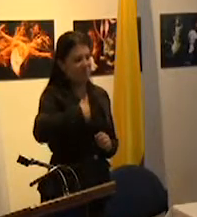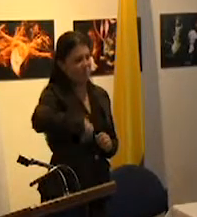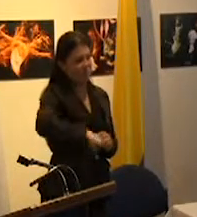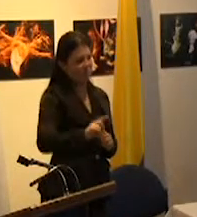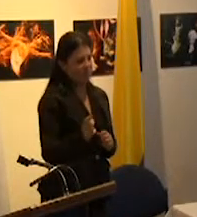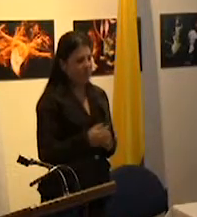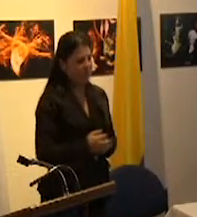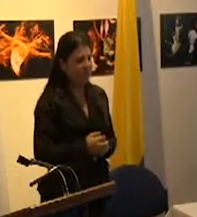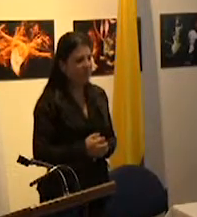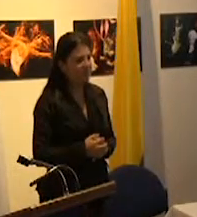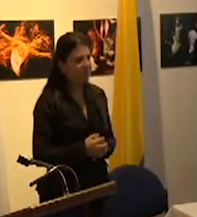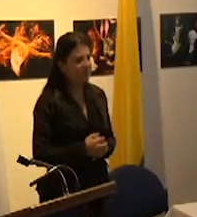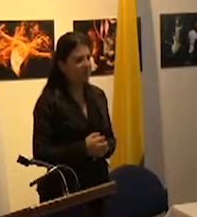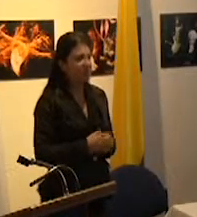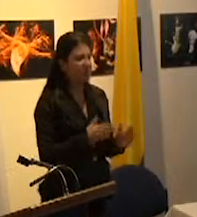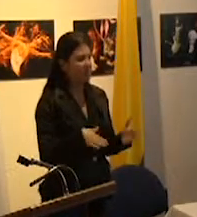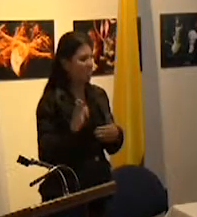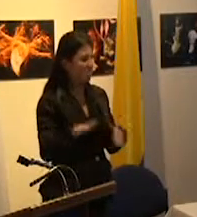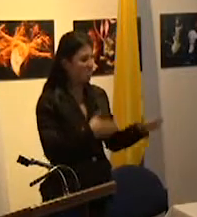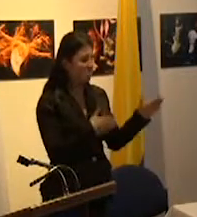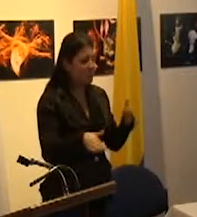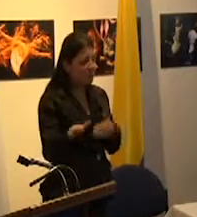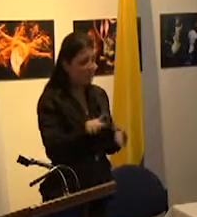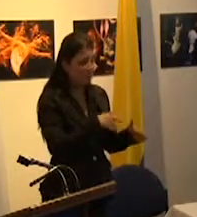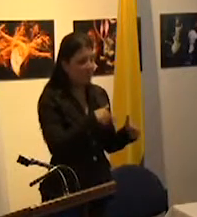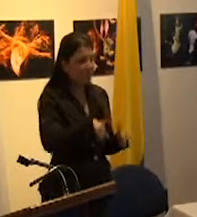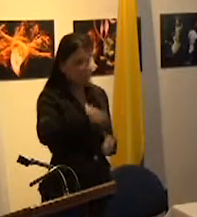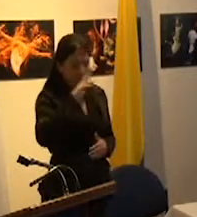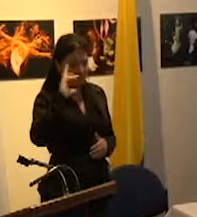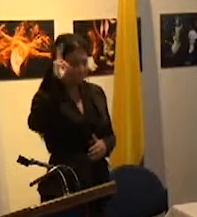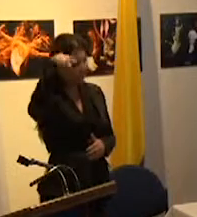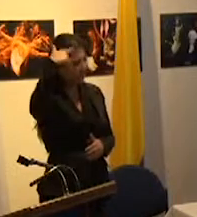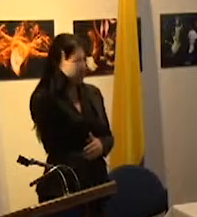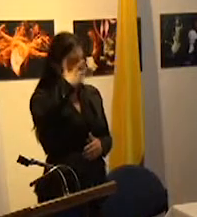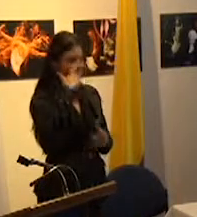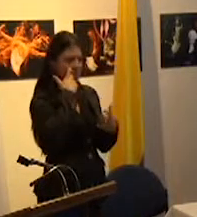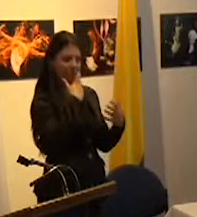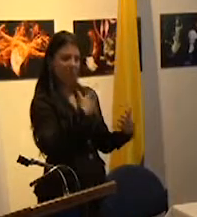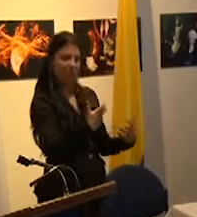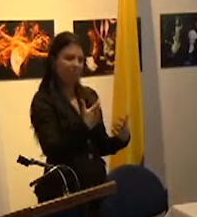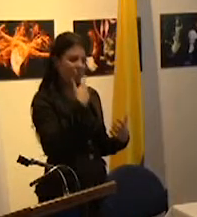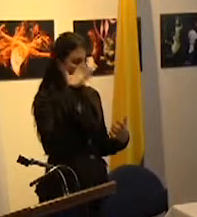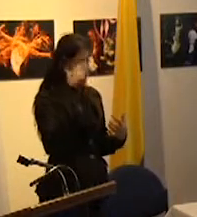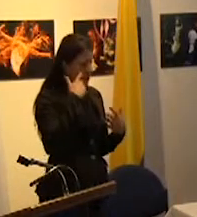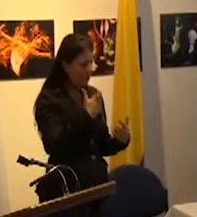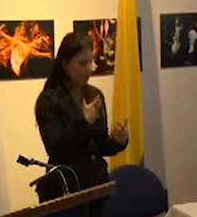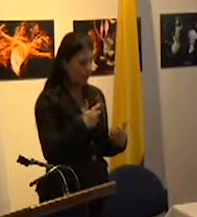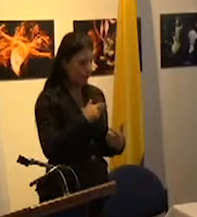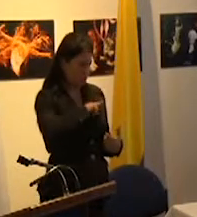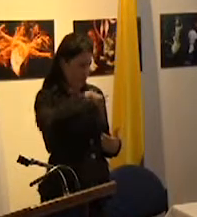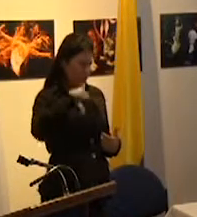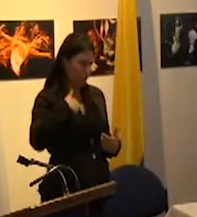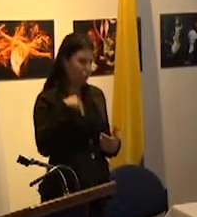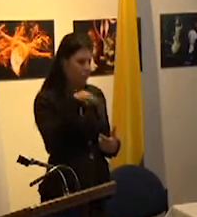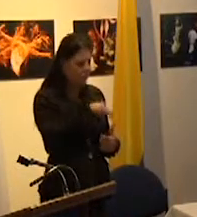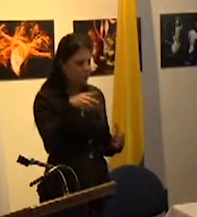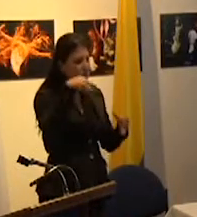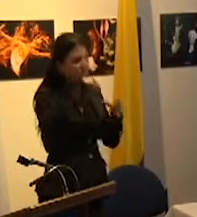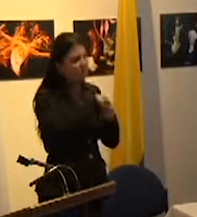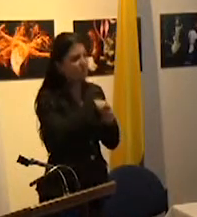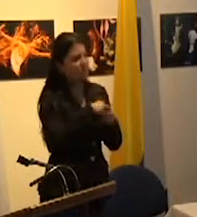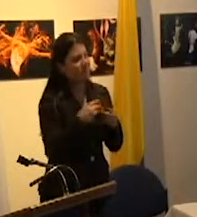avasallada en consecuencia la dimensión más significativa del nosotros en la cual